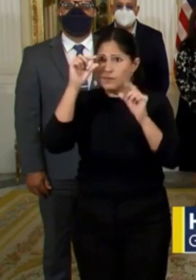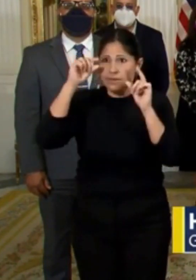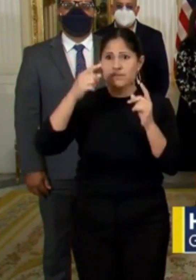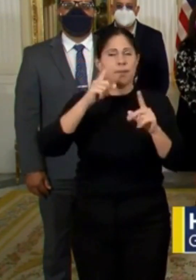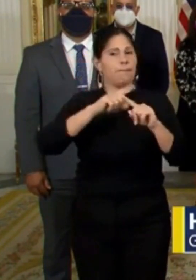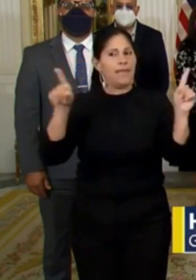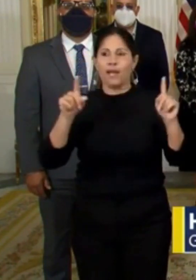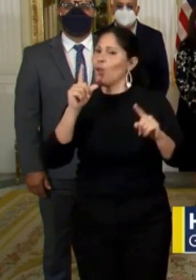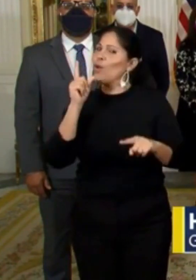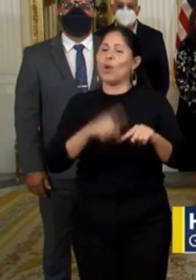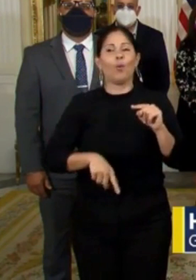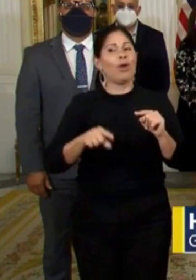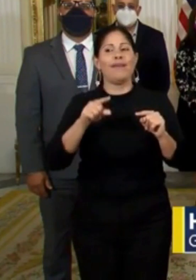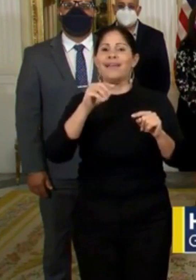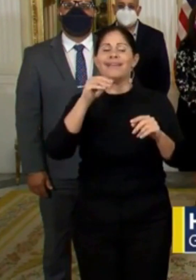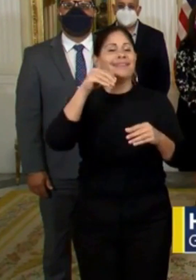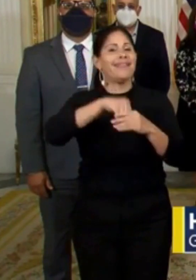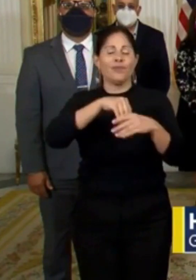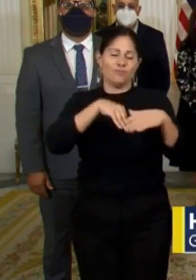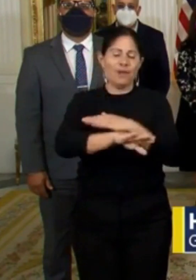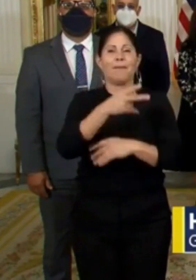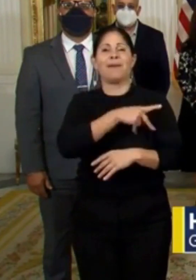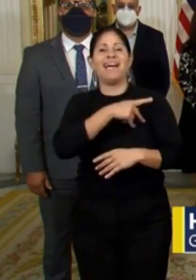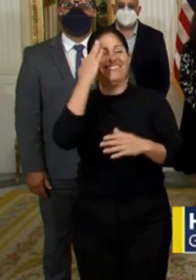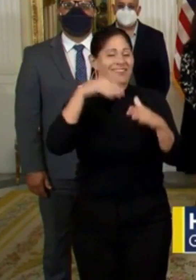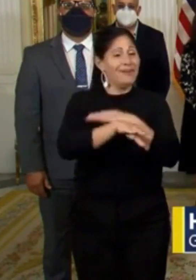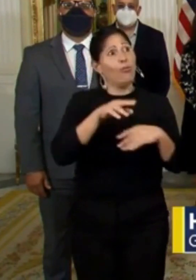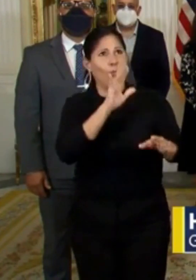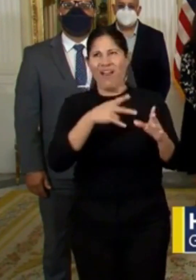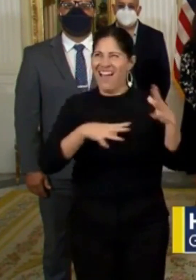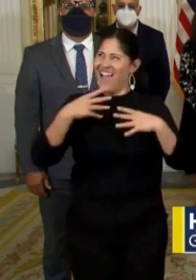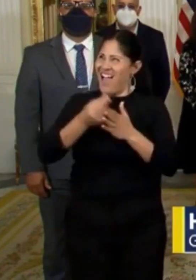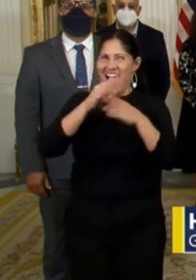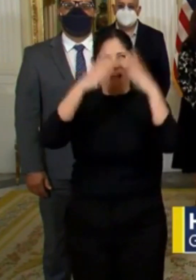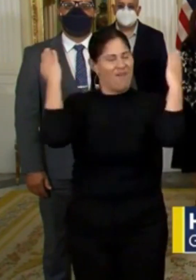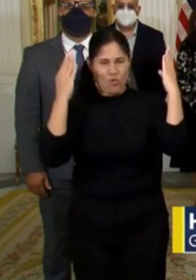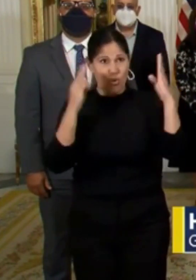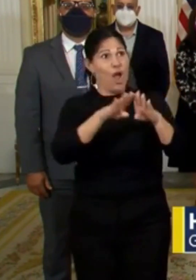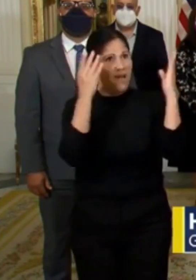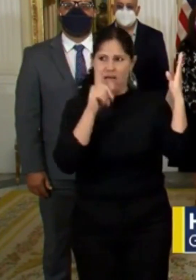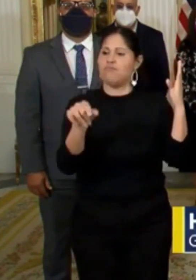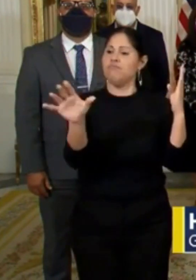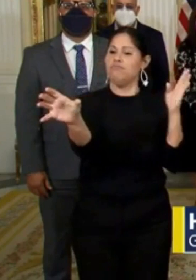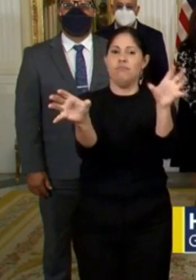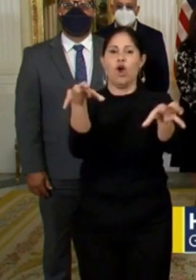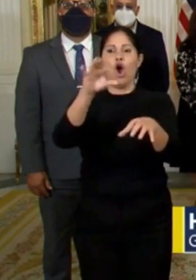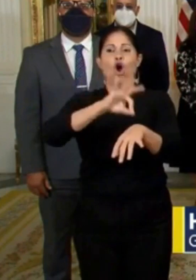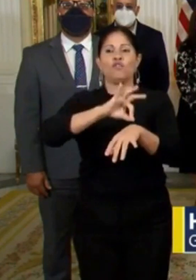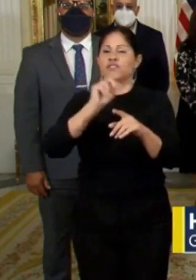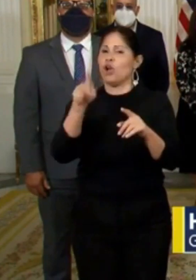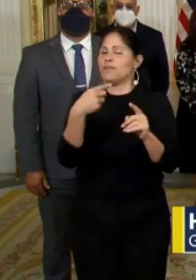centros comerciales, así como los procedimientos ambulatorios de las cirugías electivas y que no sean estéticas.